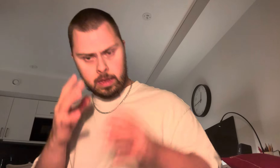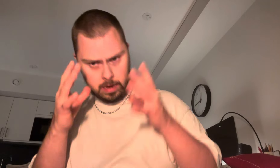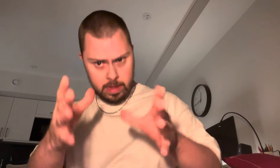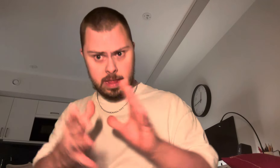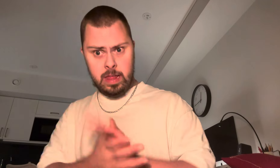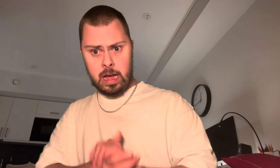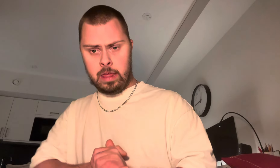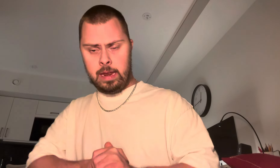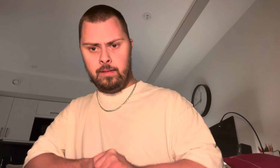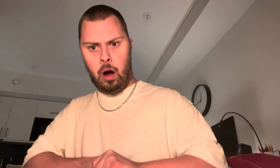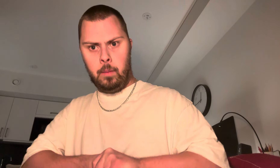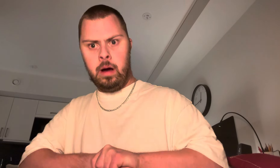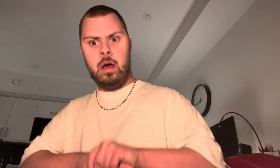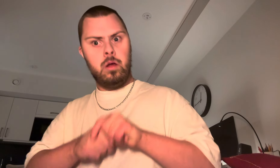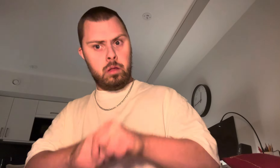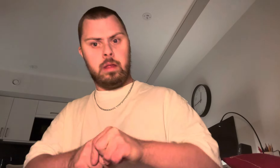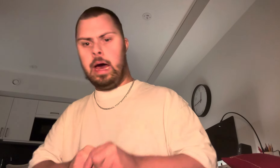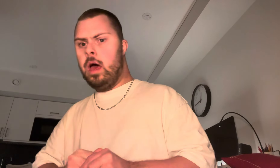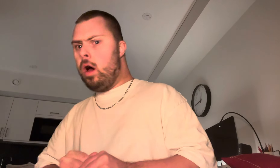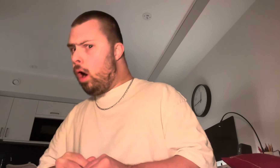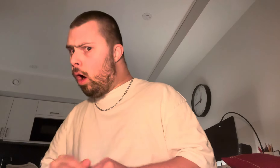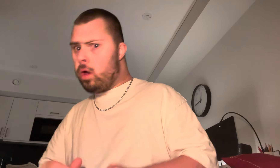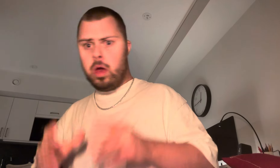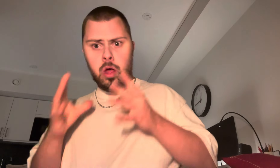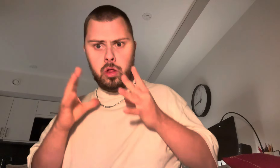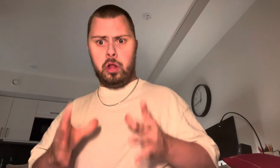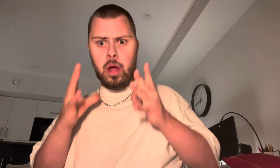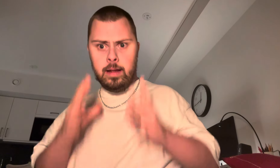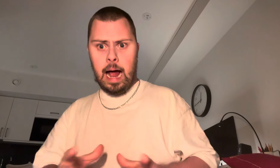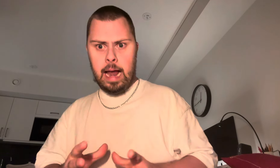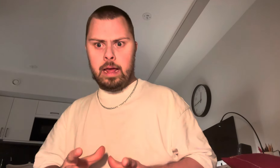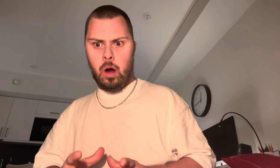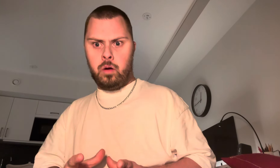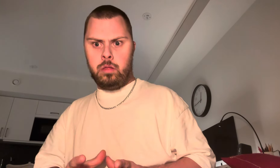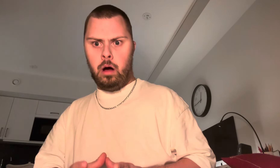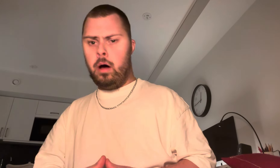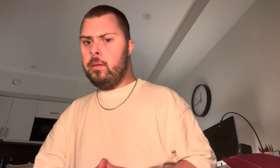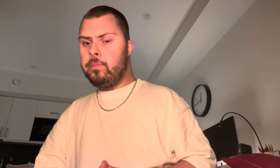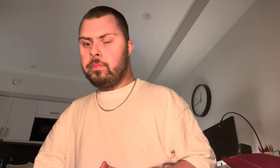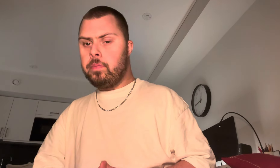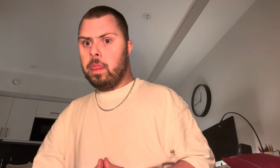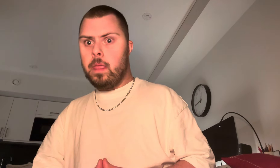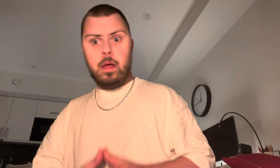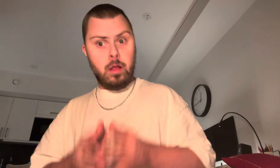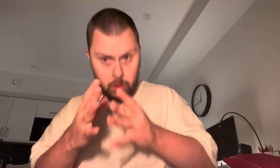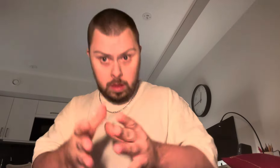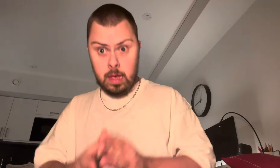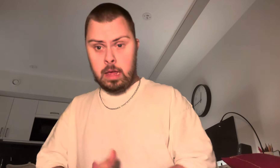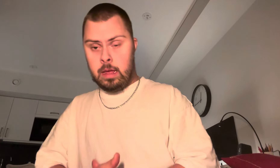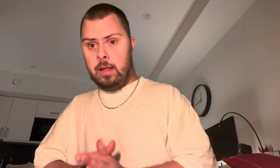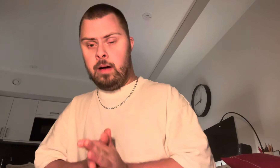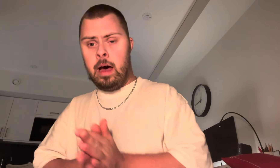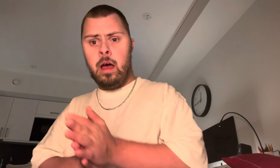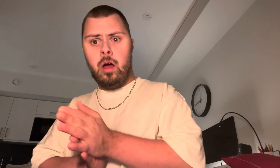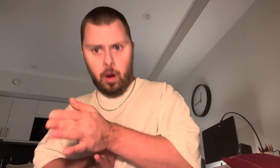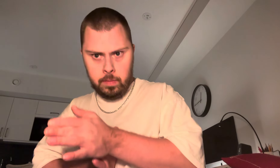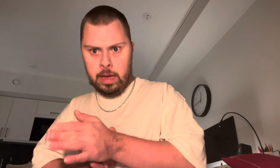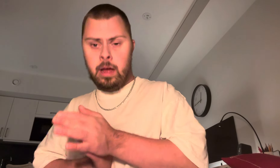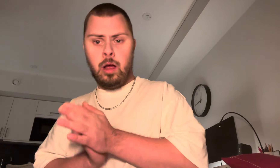Läcker jag skriva om det. Just det. Och nytt kärlek också. Läcker jag skriva om det. Jag